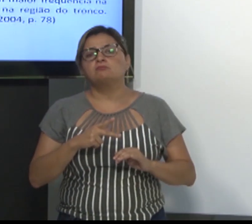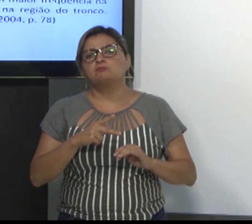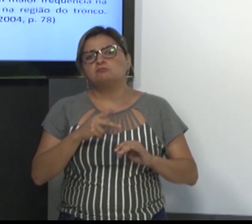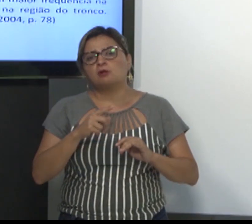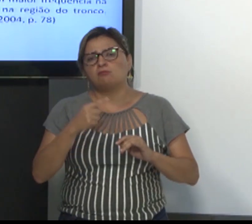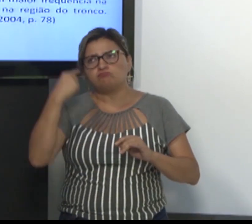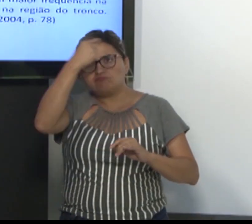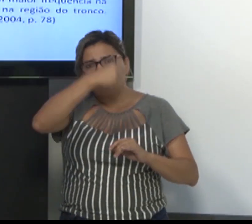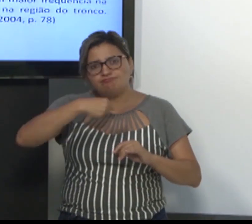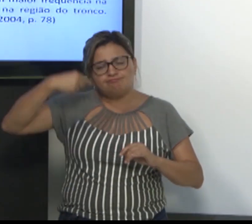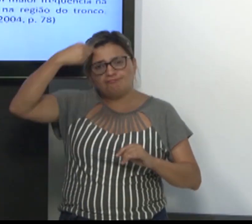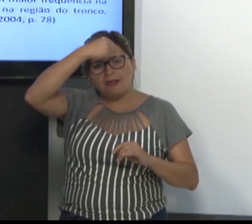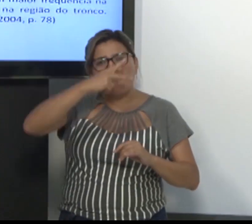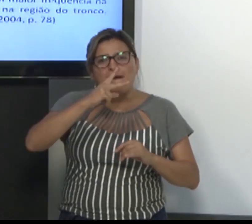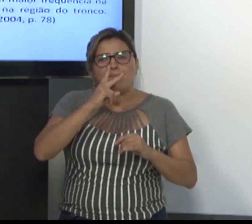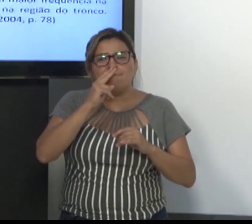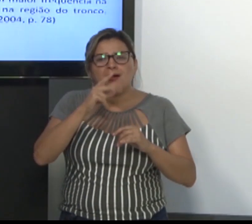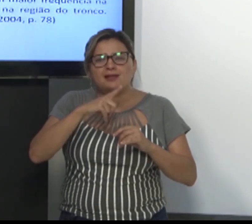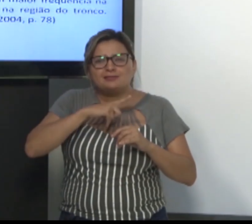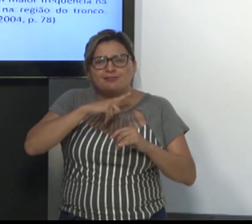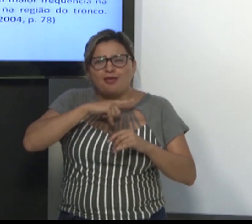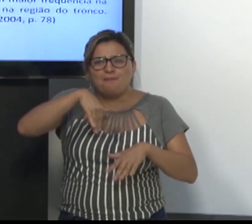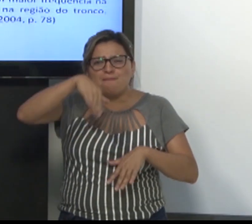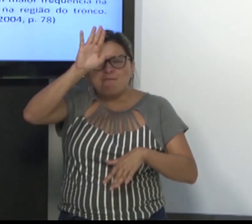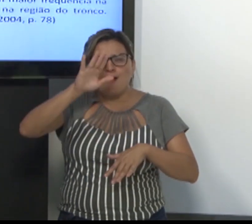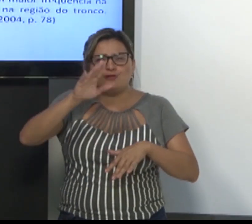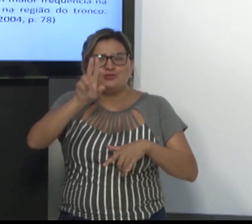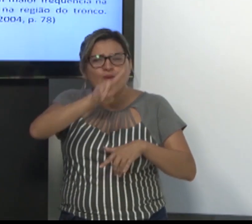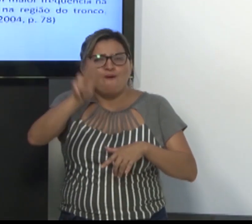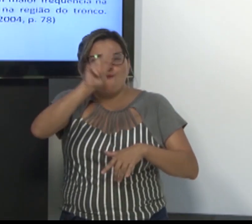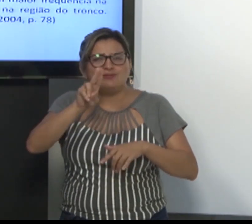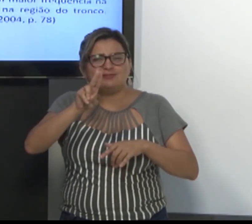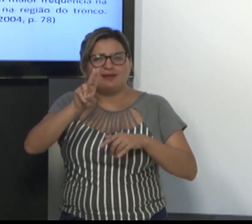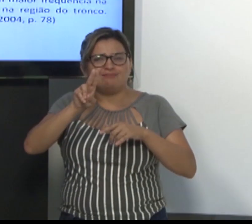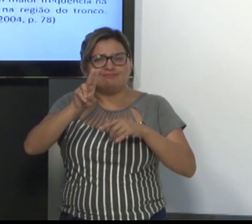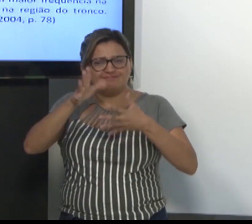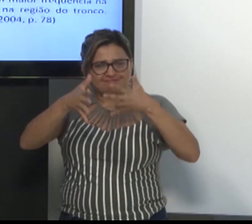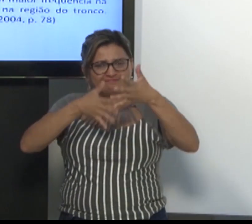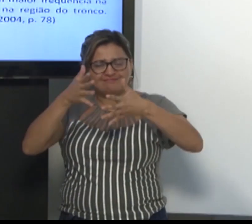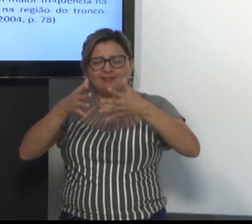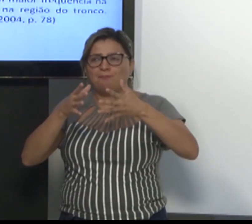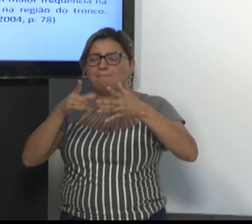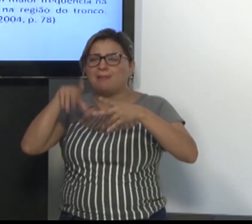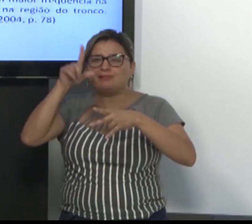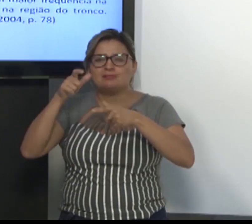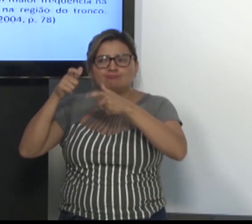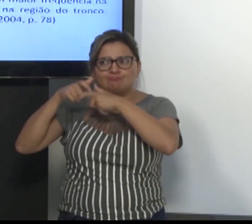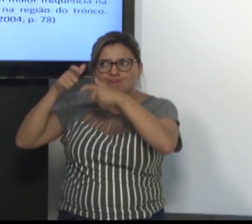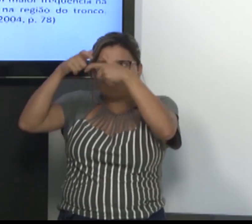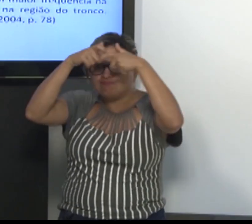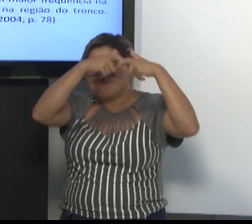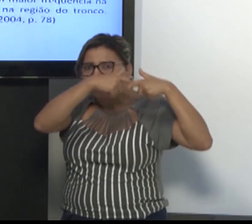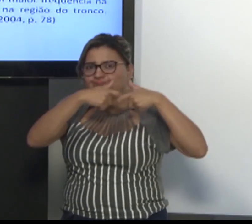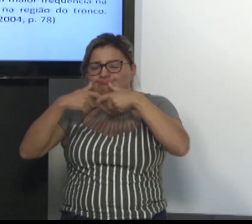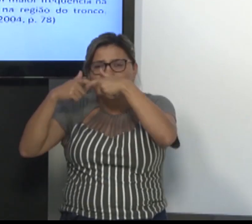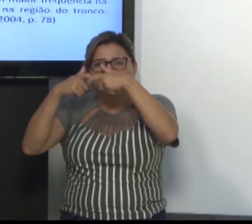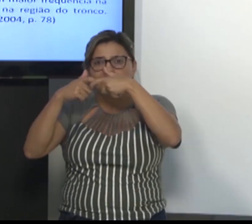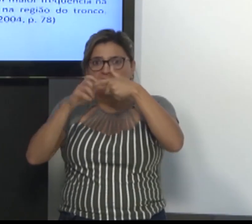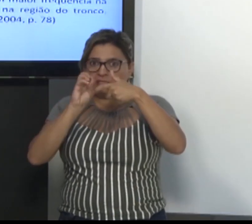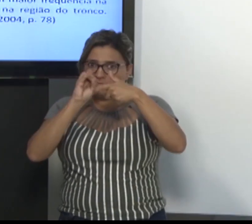nas línguas americanas de sinais, foi mostrado que muitos locais para ser usados como língua